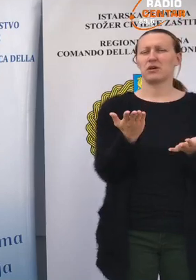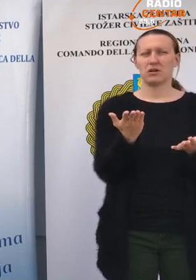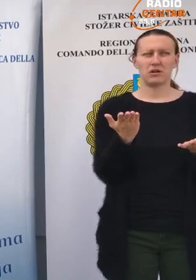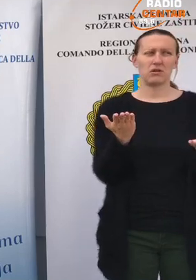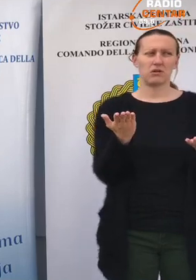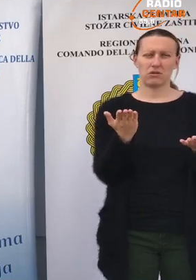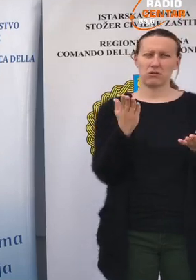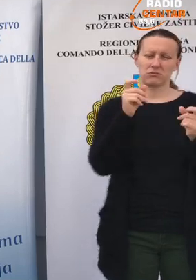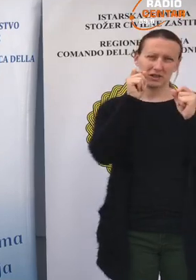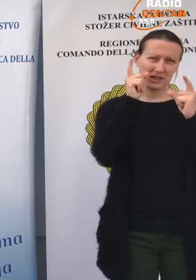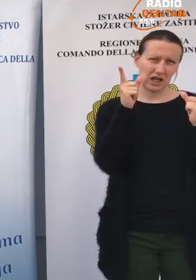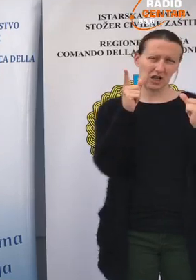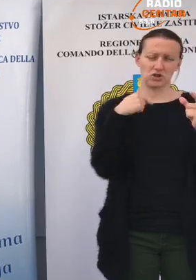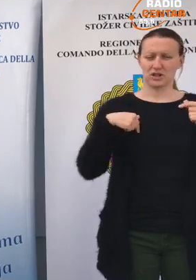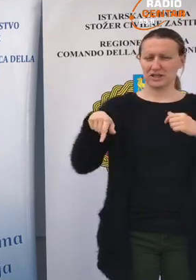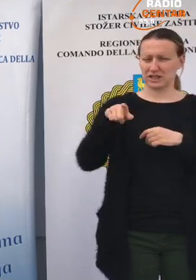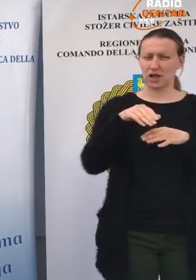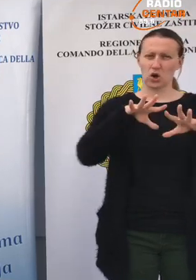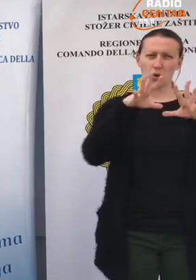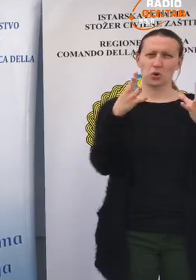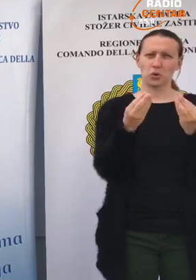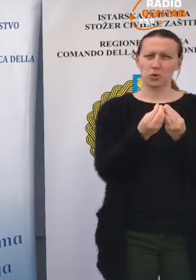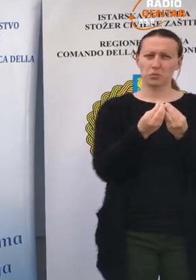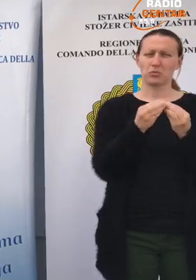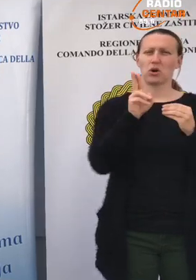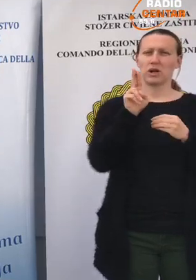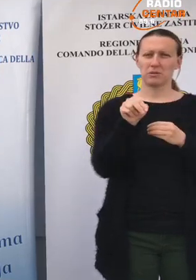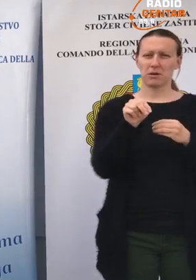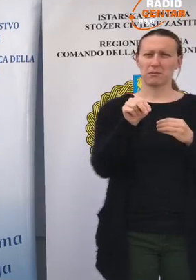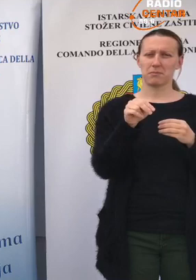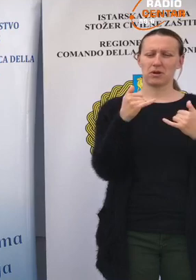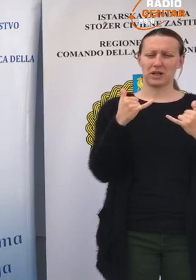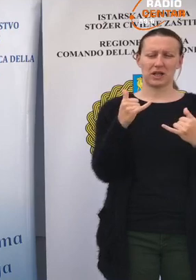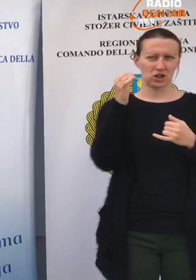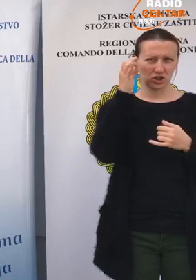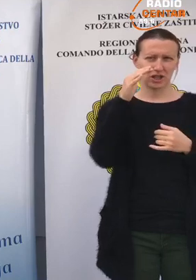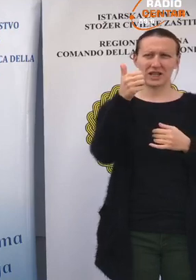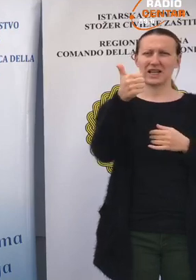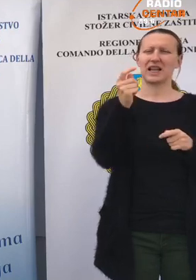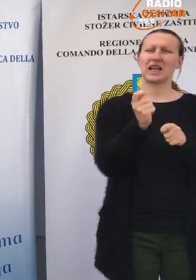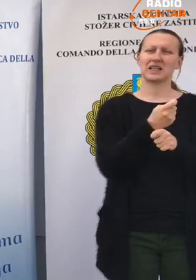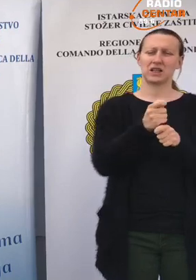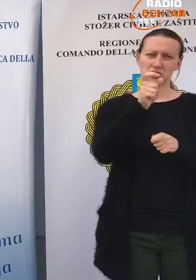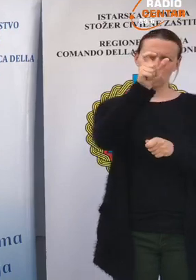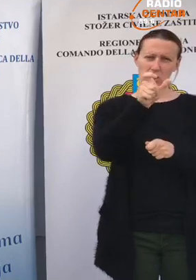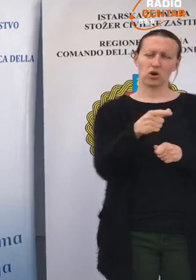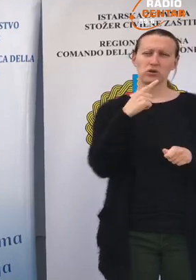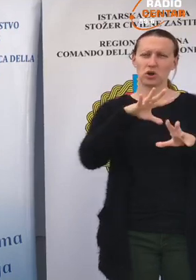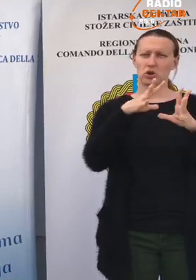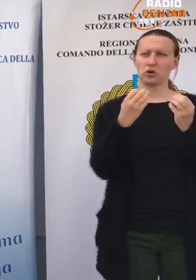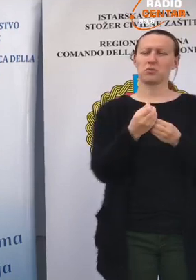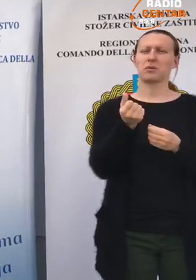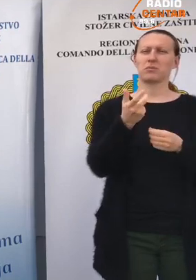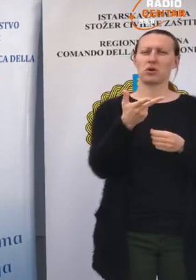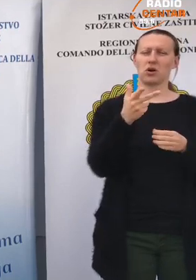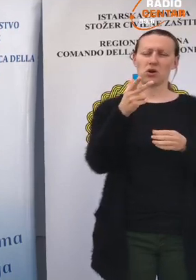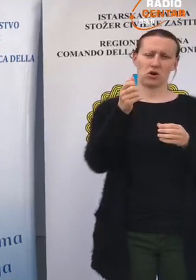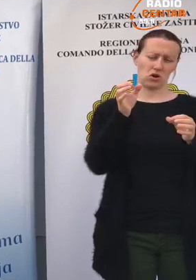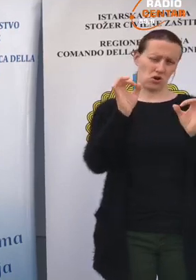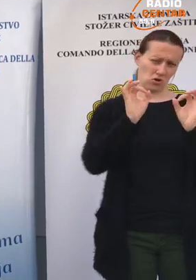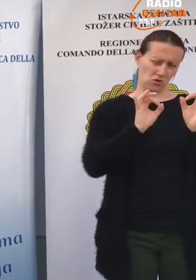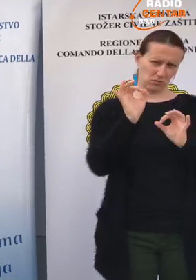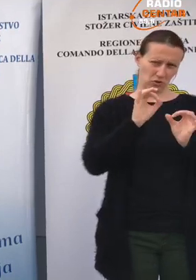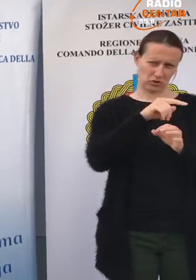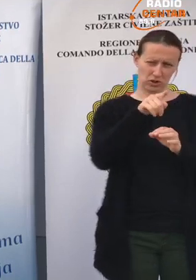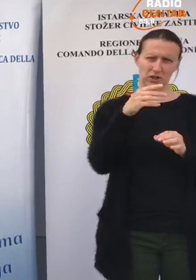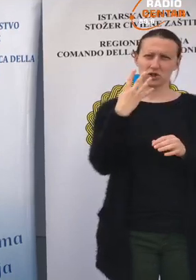tako kažem, iznenađenje za nas. Ukupno imamo tijekom današnjeg dana jednu izlječenu osobu i ukupan broj izlječenih osoba